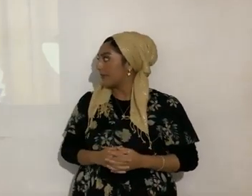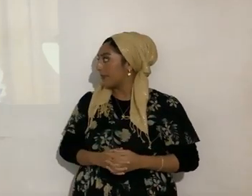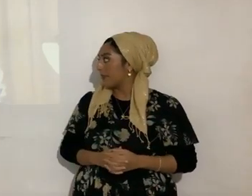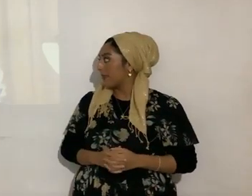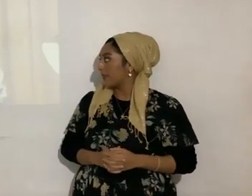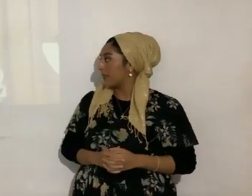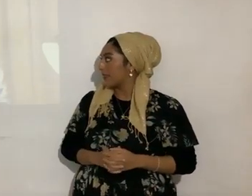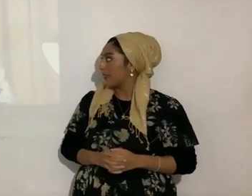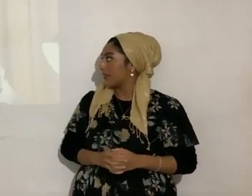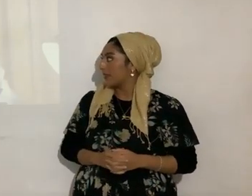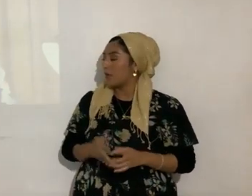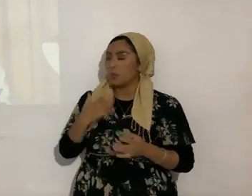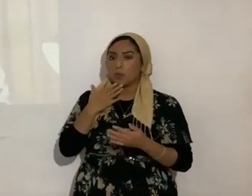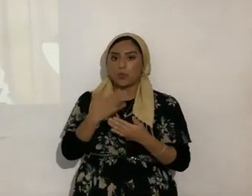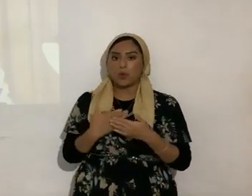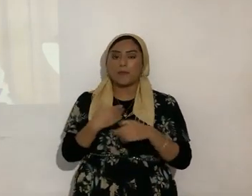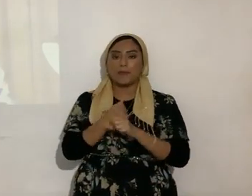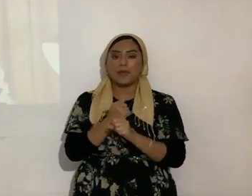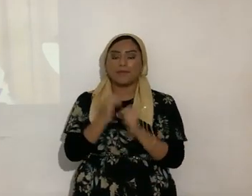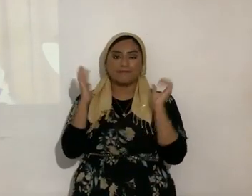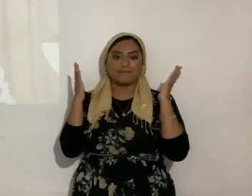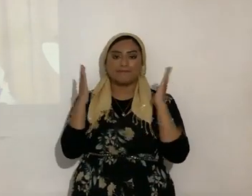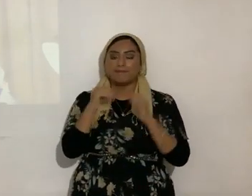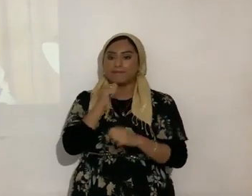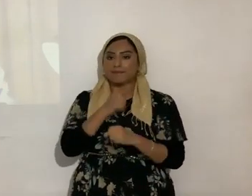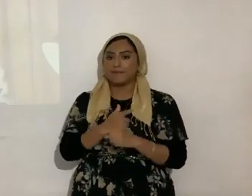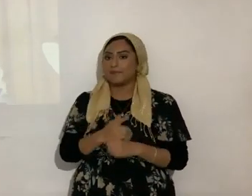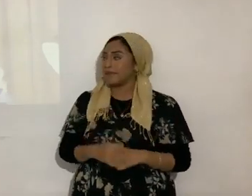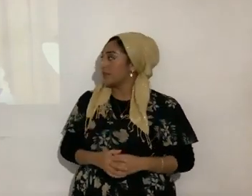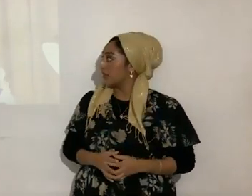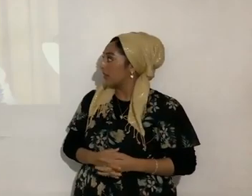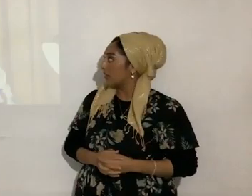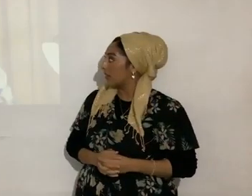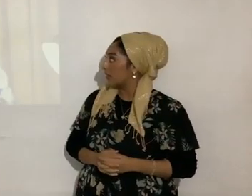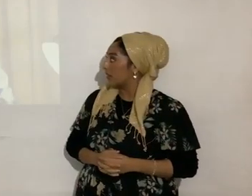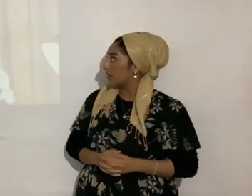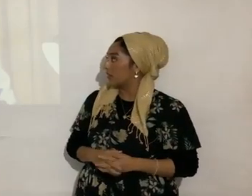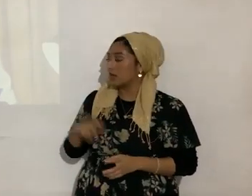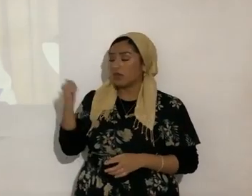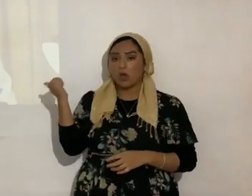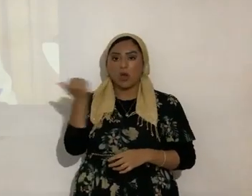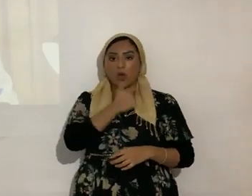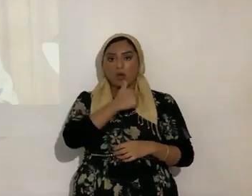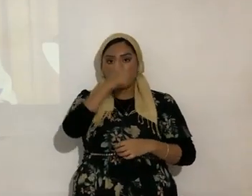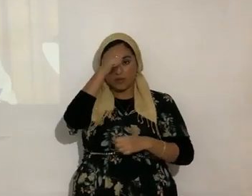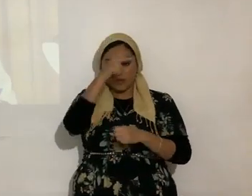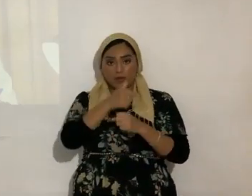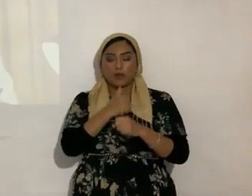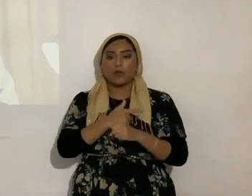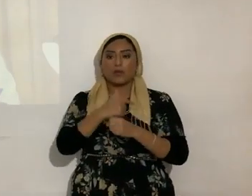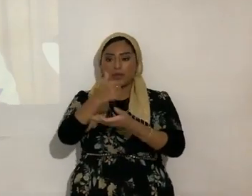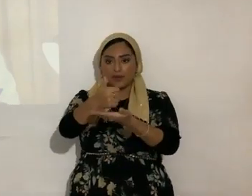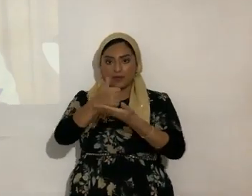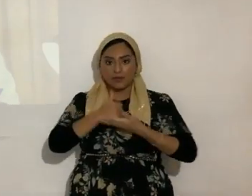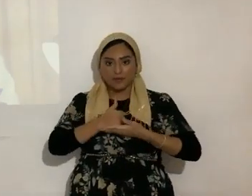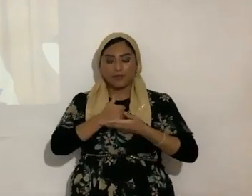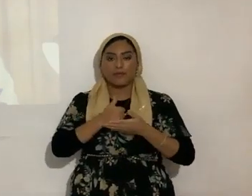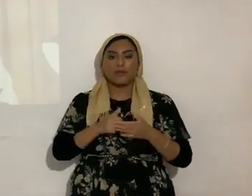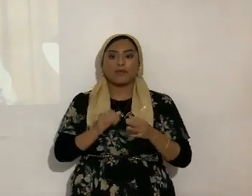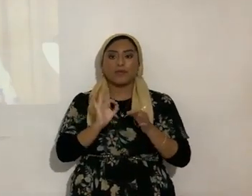Pero está muy bien hecha, felicidades a la ajayot que hicieron ese trabajo y a todos los hermanos que me han ayudado a traducir y les